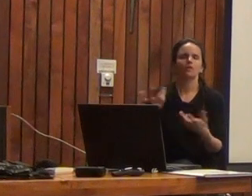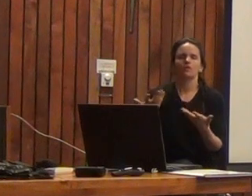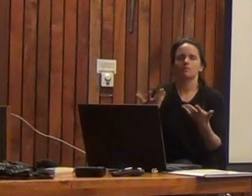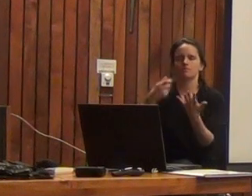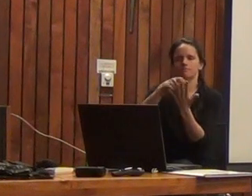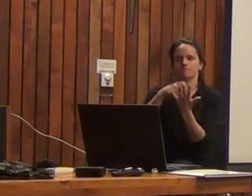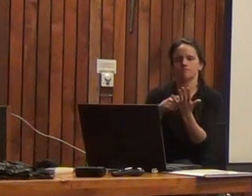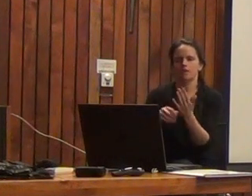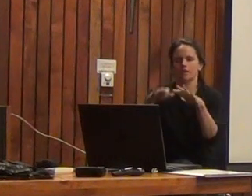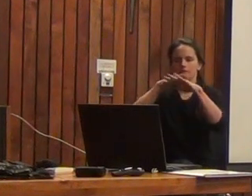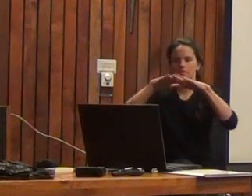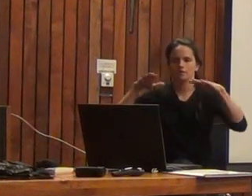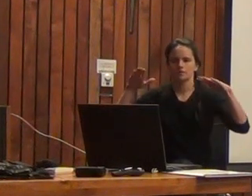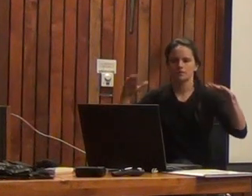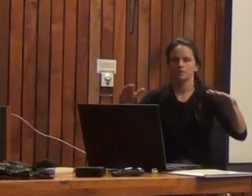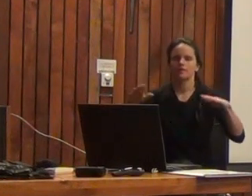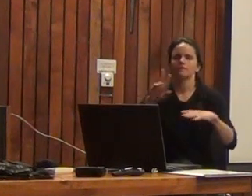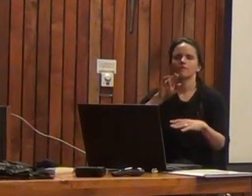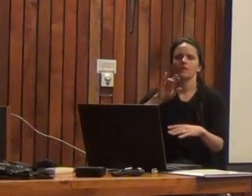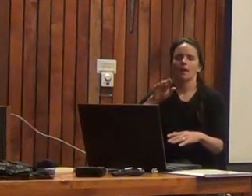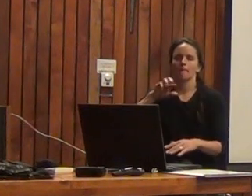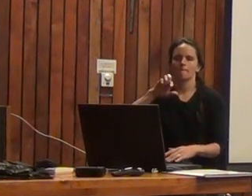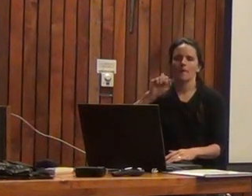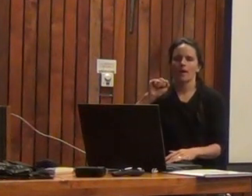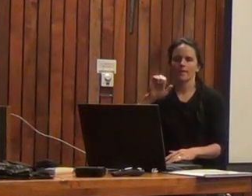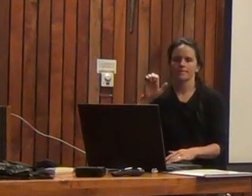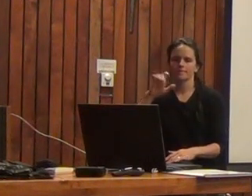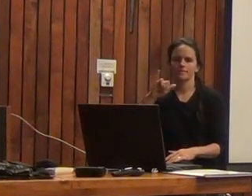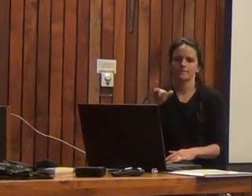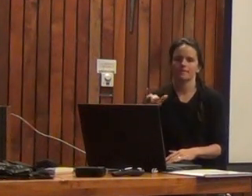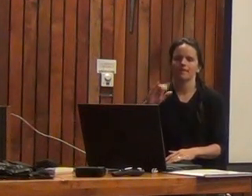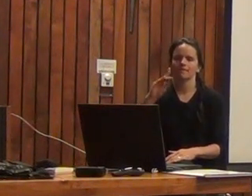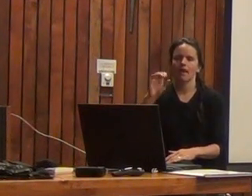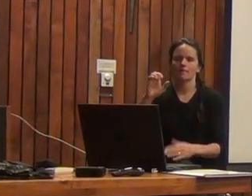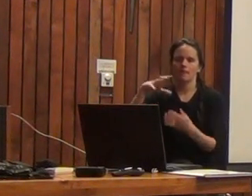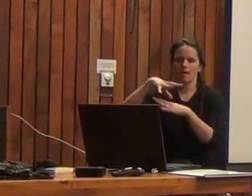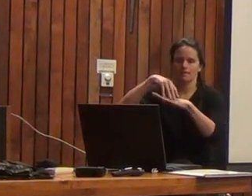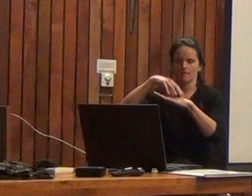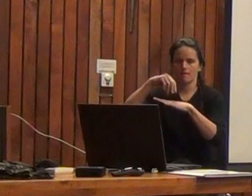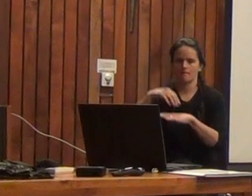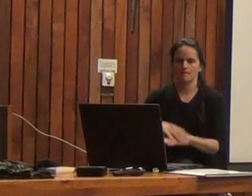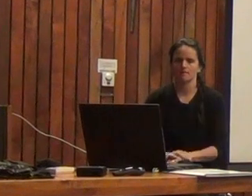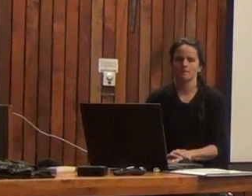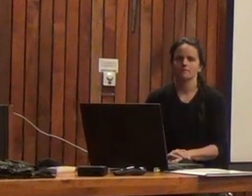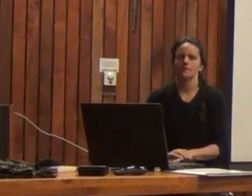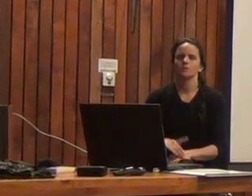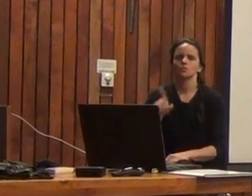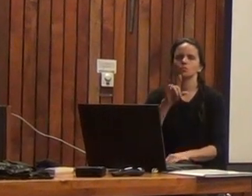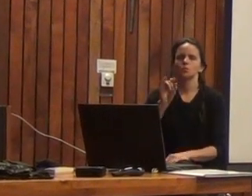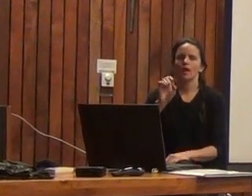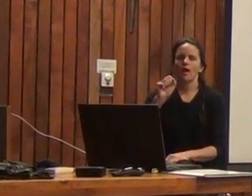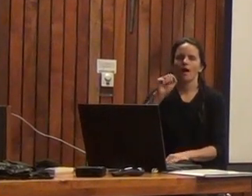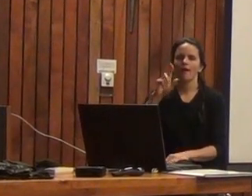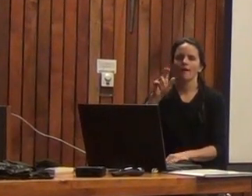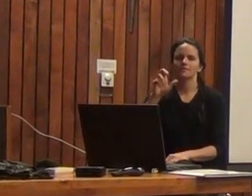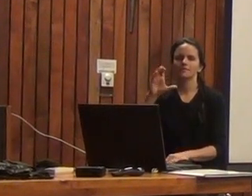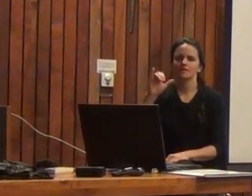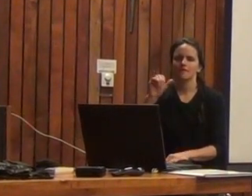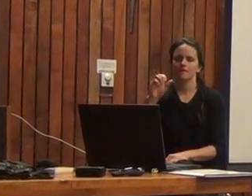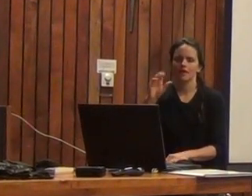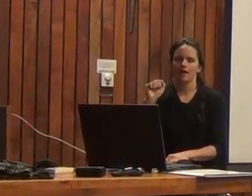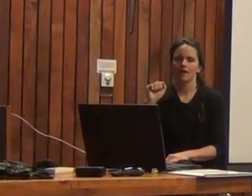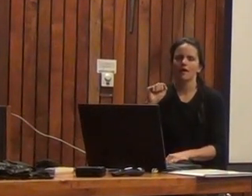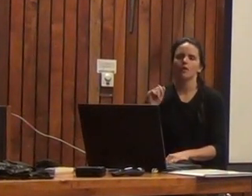-5. A Viviana Páez, coordinadora del DAEM de Arica. A Susana Arantidia, coordinadora de la